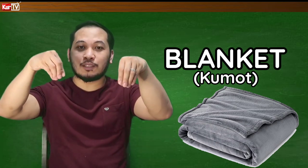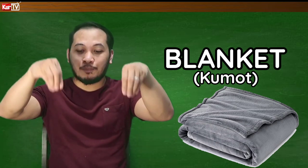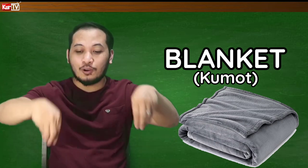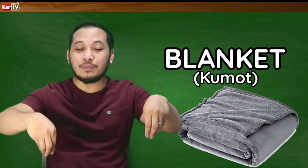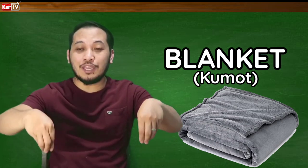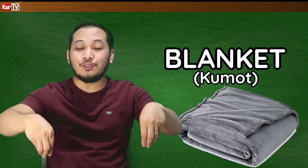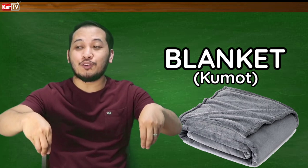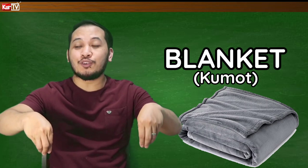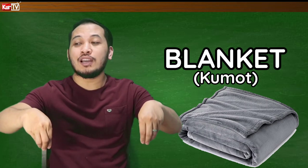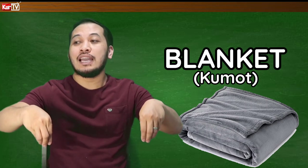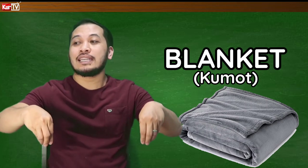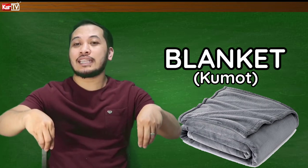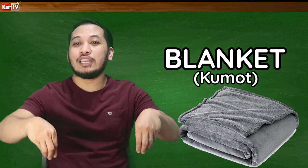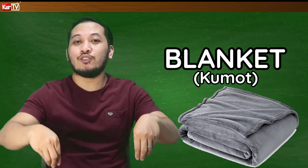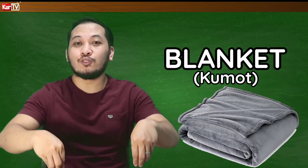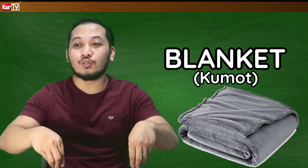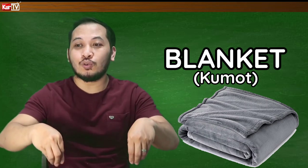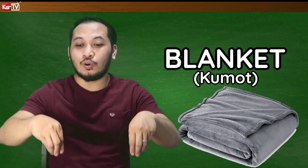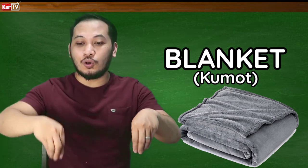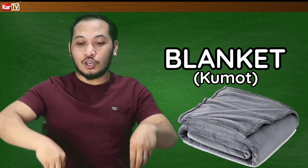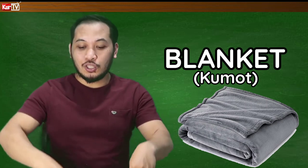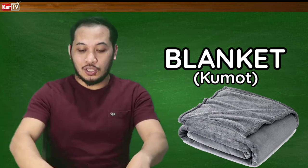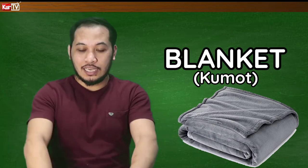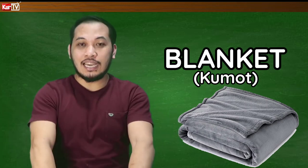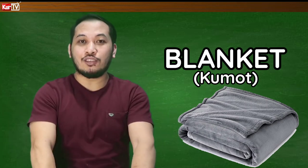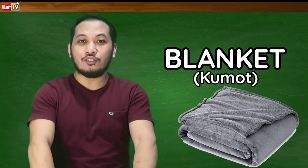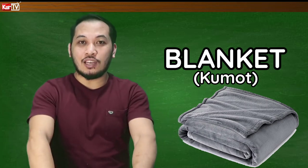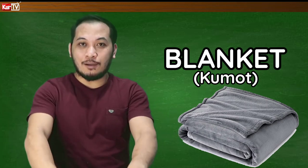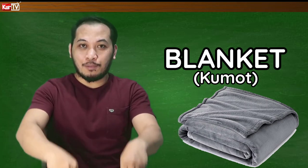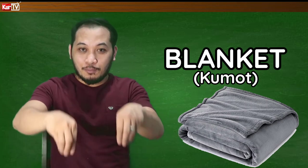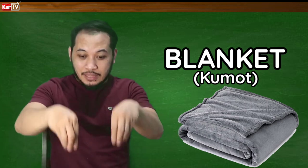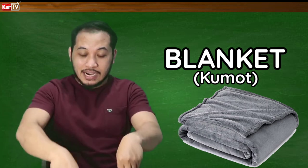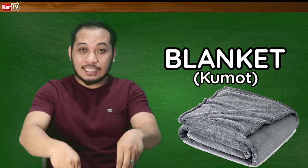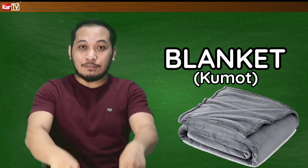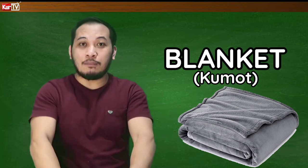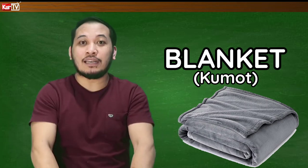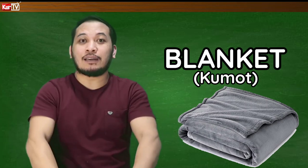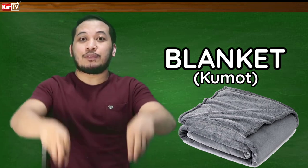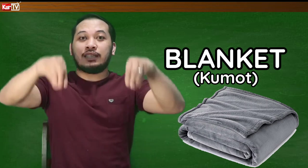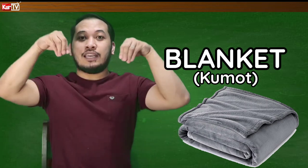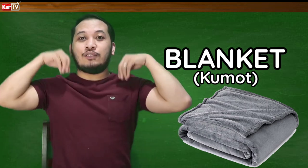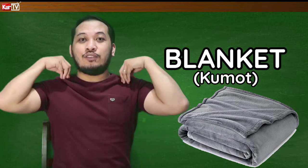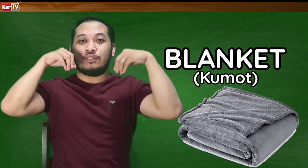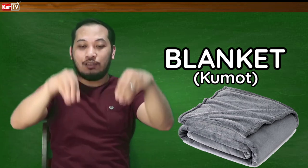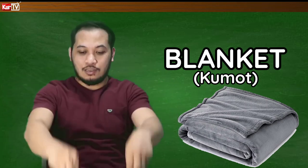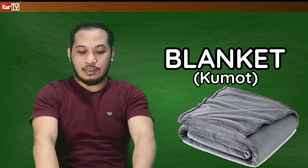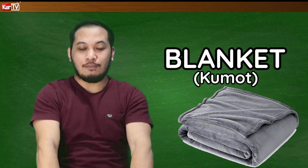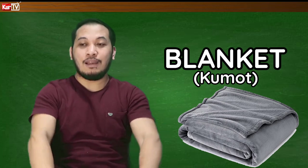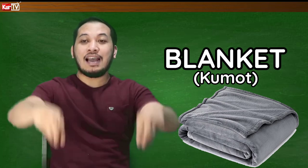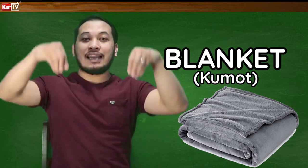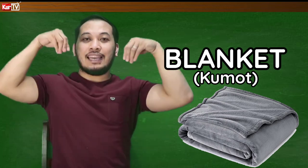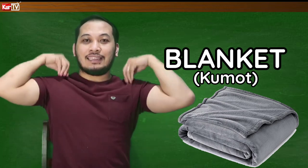At as, from in yung, sa inyong tuhod, iganyan nyo lang. From there sa baba, tapos iganyan nyo. Blanket.